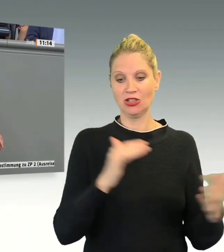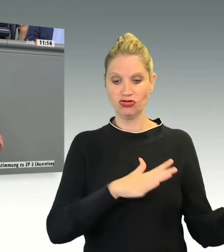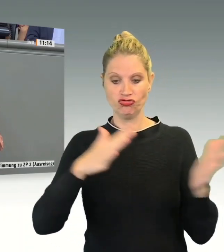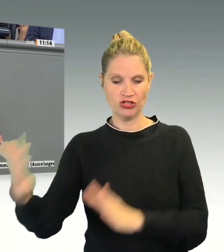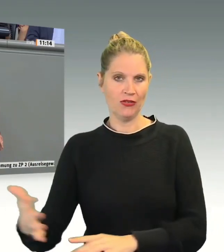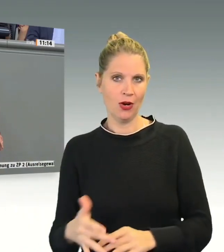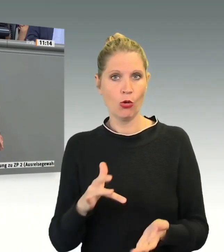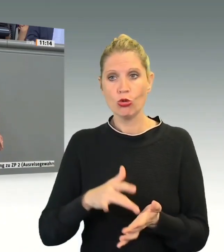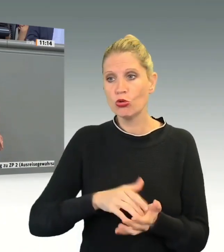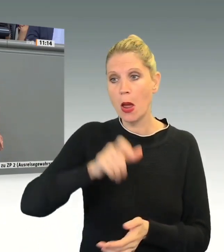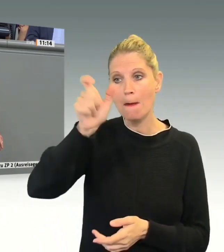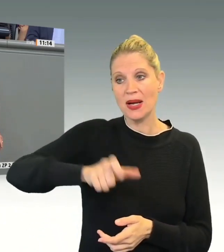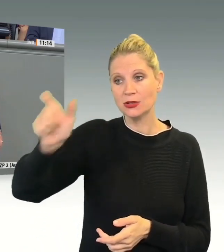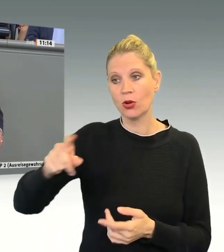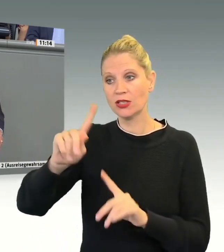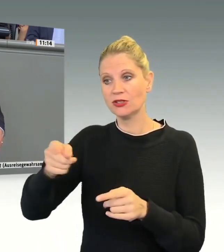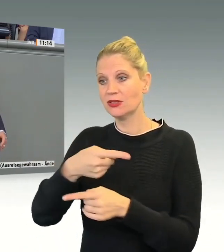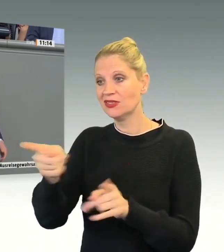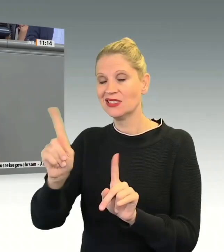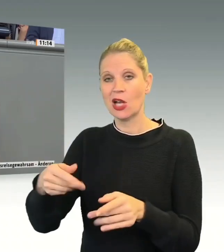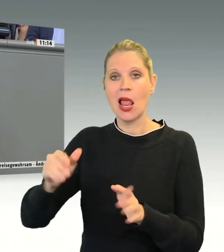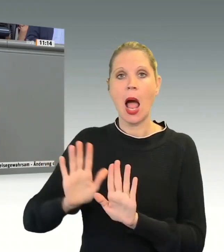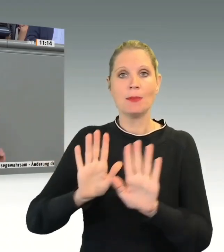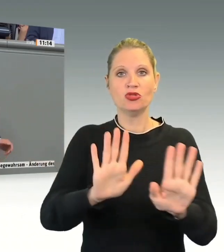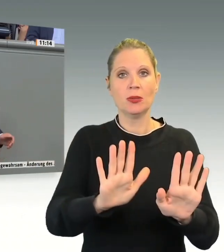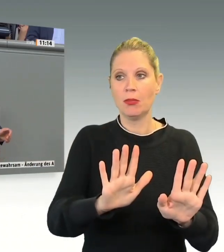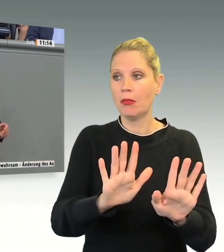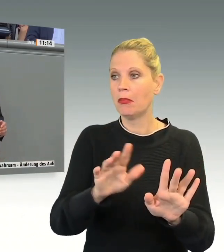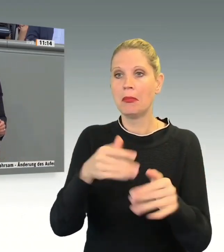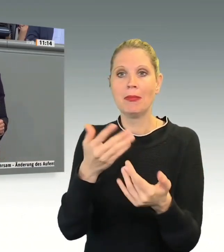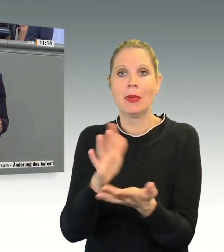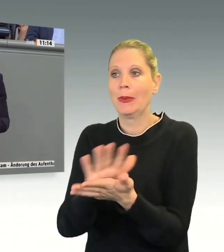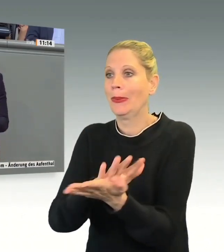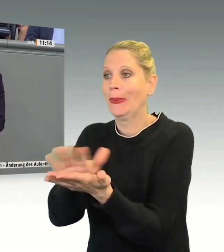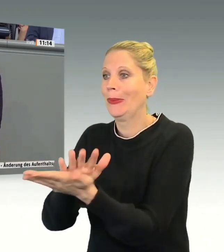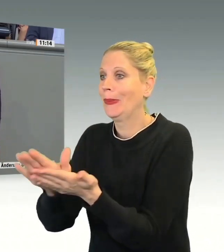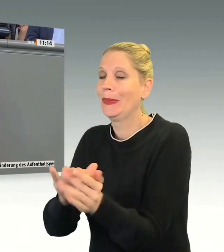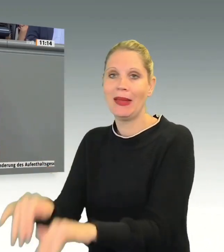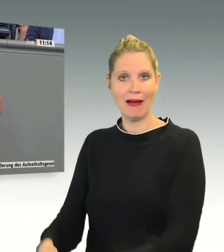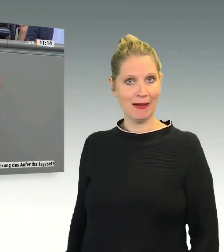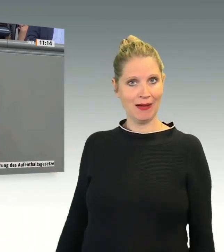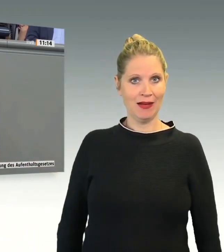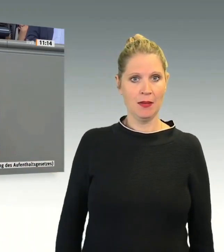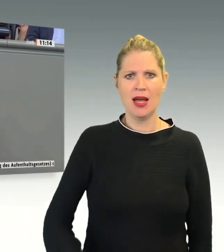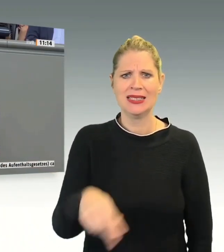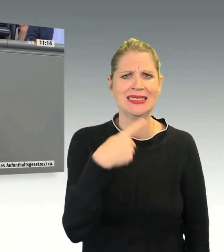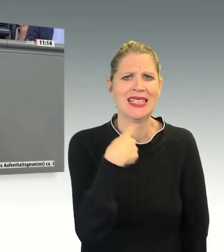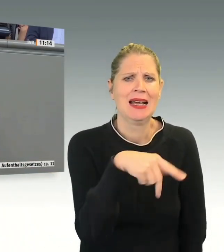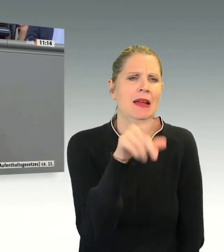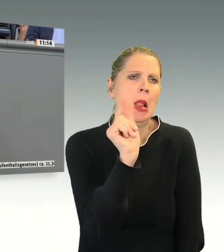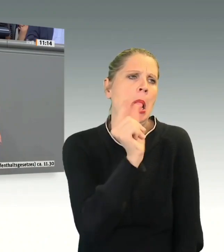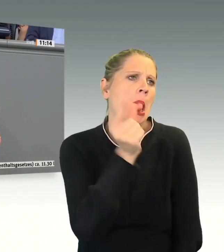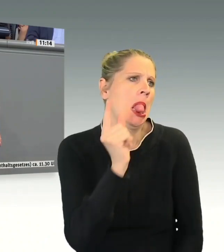angetroffen worden sind. Und Kollege Linz, tun immer so, als wäre das eine kleine Zahl. Das waren in 2022 über